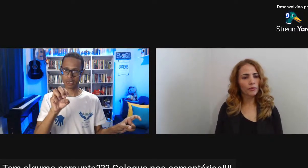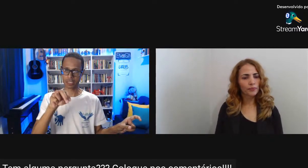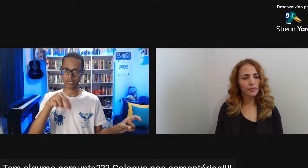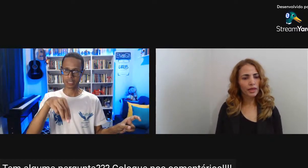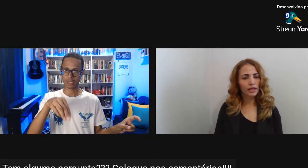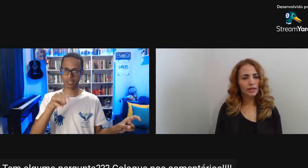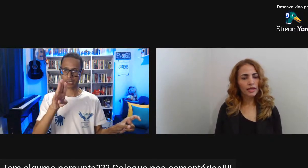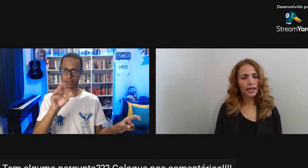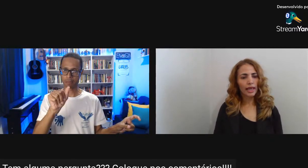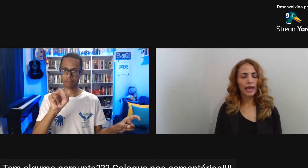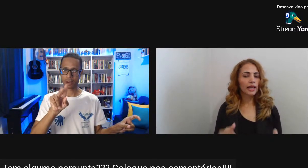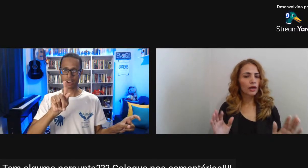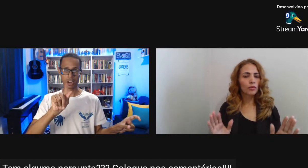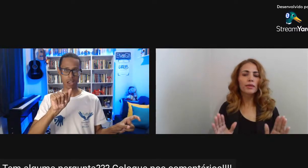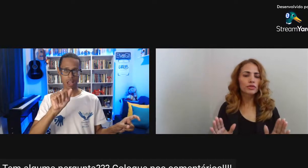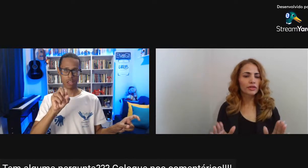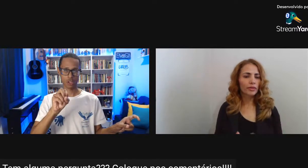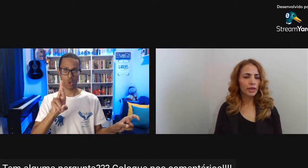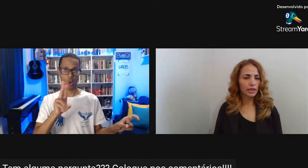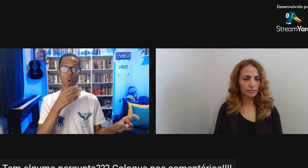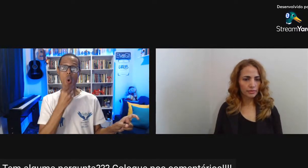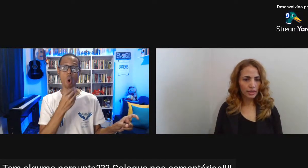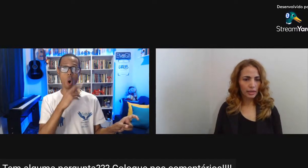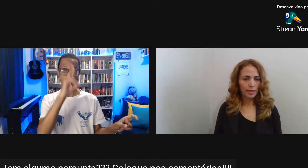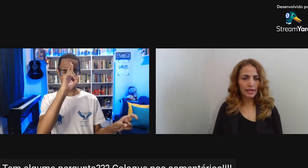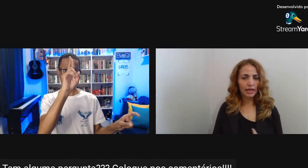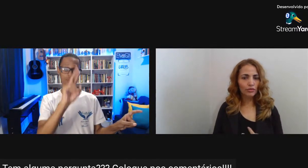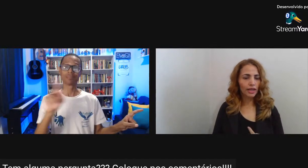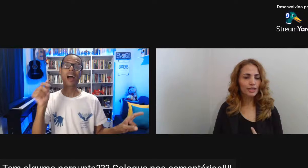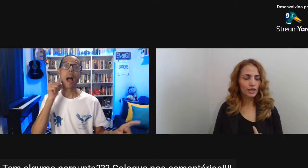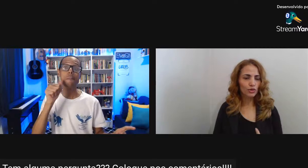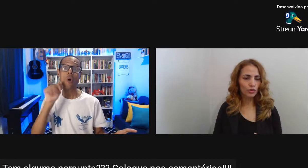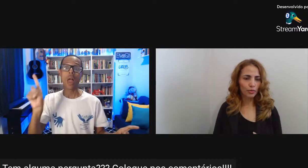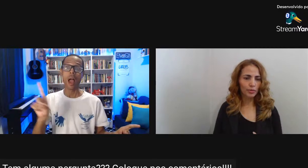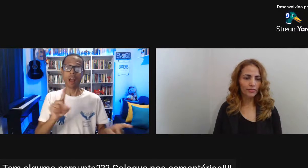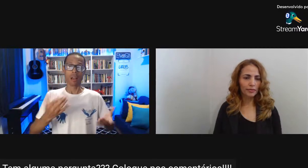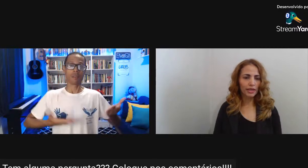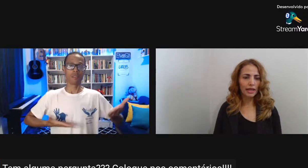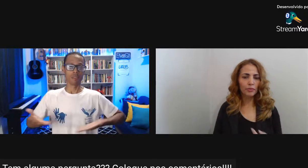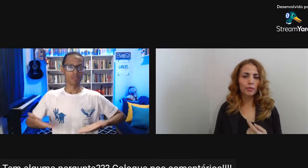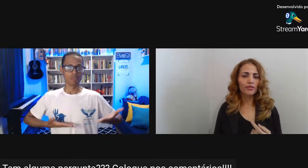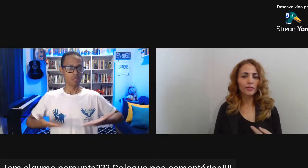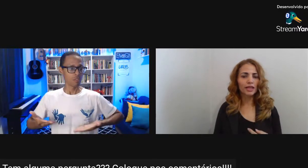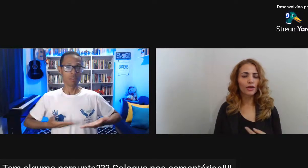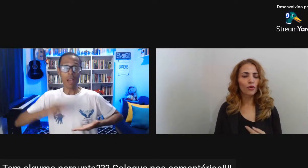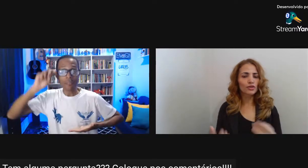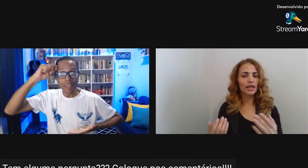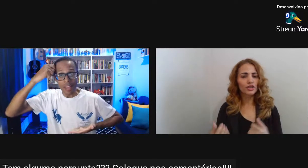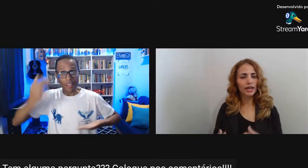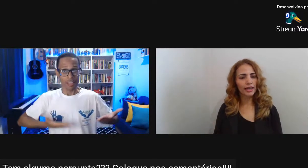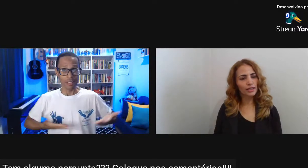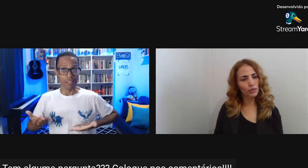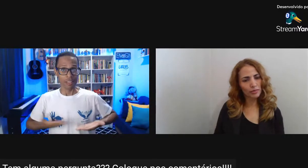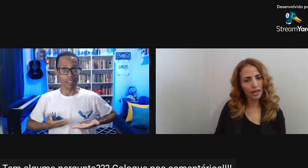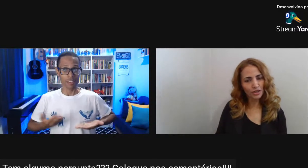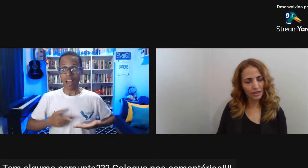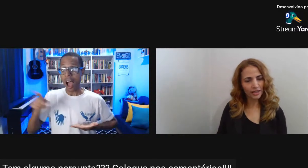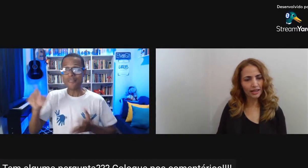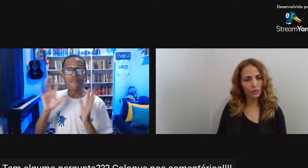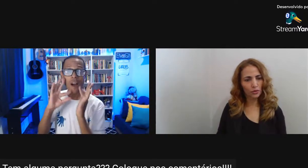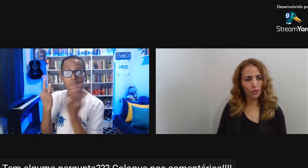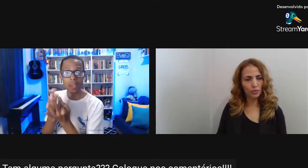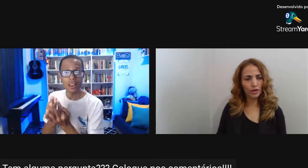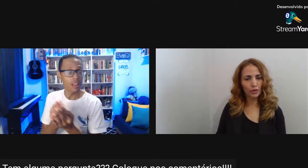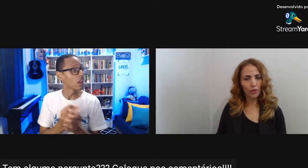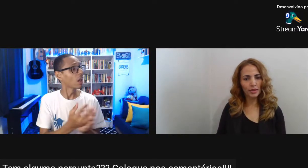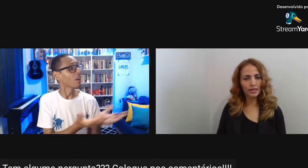estimação Ela é um membro Da família Mas ela não tem acesso A sua própria família A própria família Não consegue tirar ela Do ambiente Em